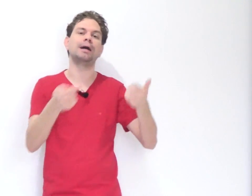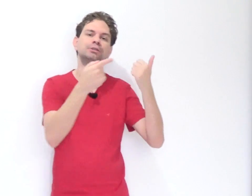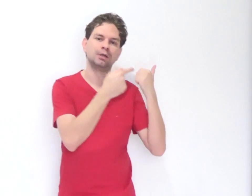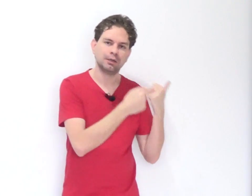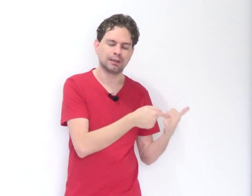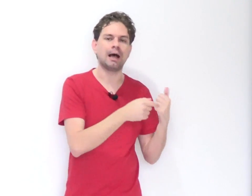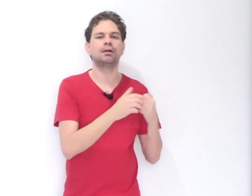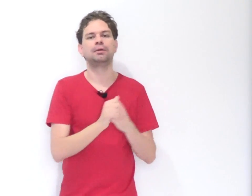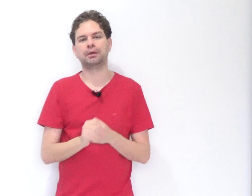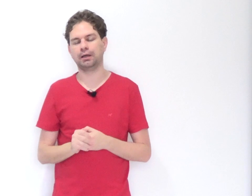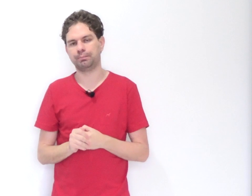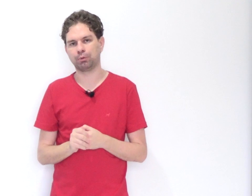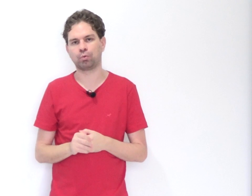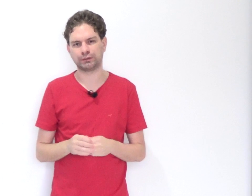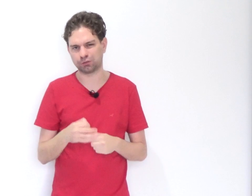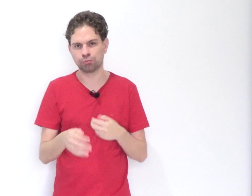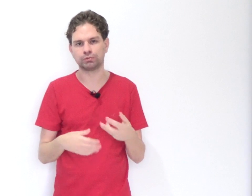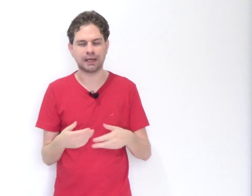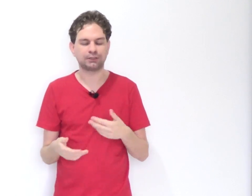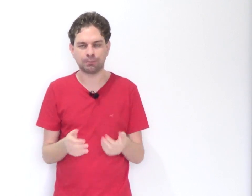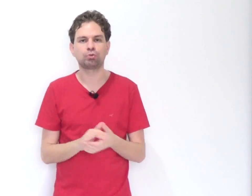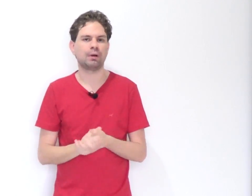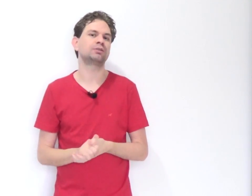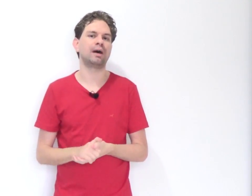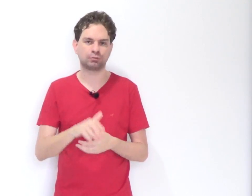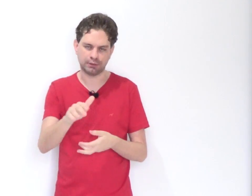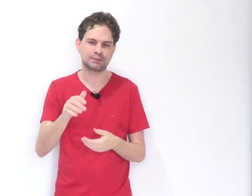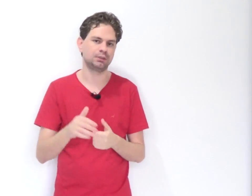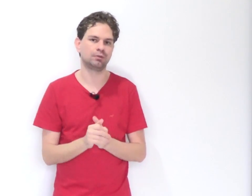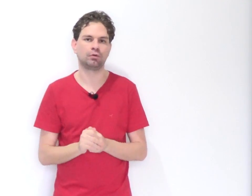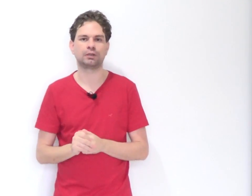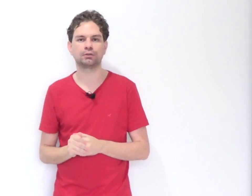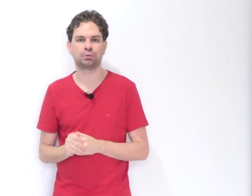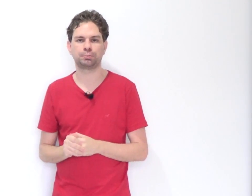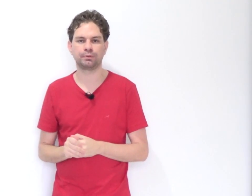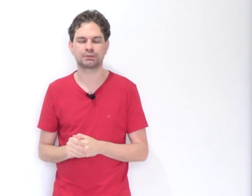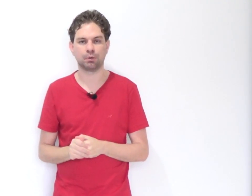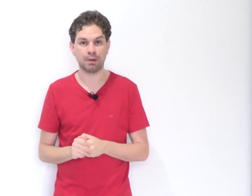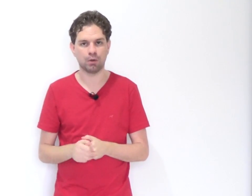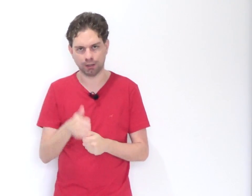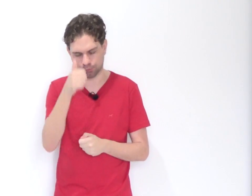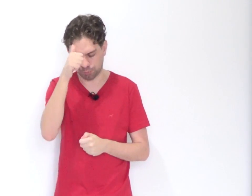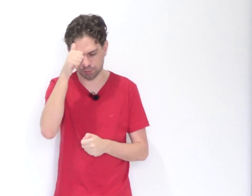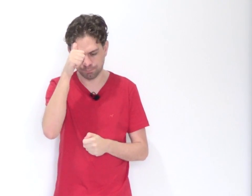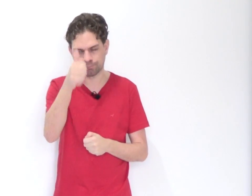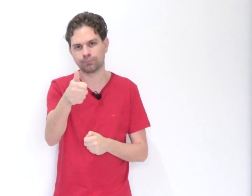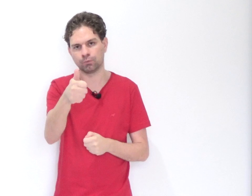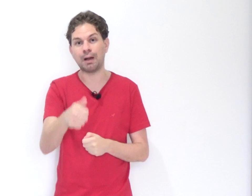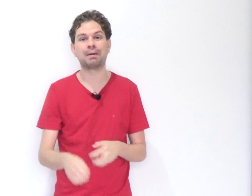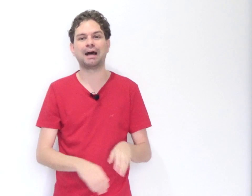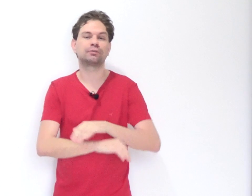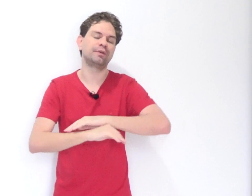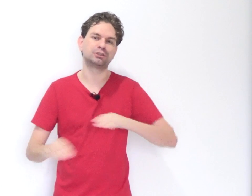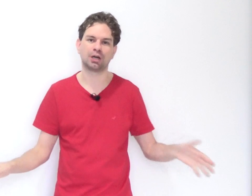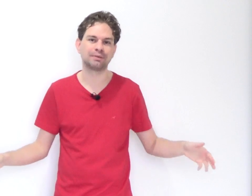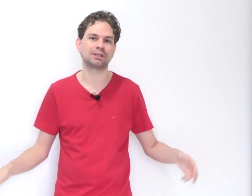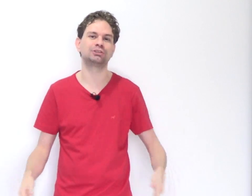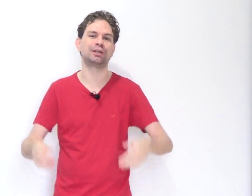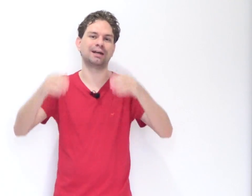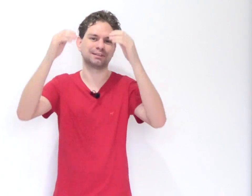mas lá, pelo contato do site, é muito mais fácil. Aí sim eu vou estar à sua disposição melhor. Tranquilo? Um abraço. Fechamos essa desgraça.